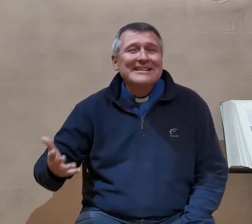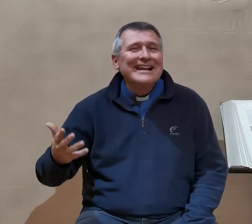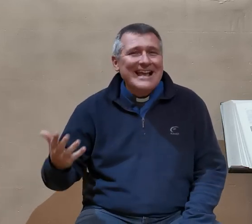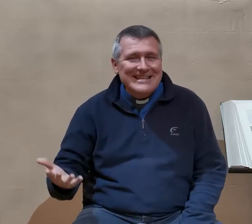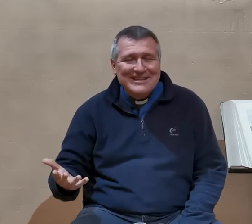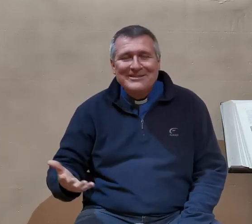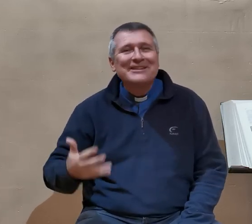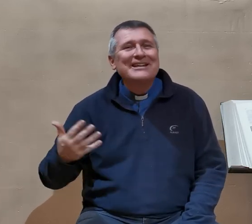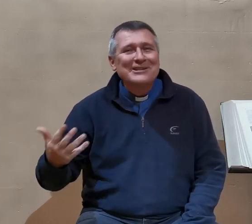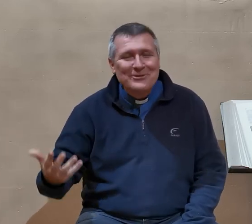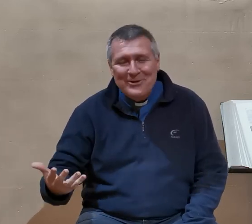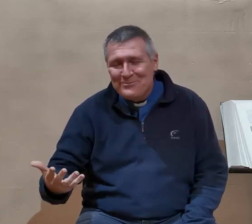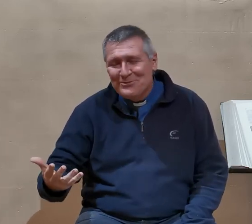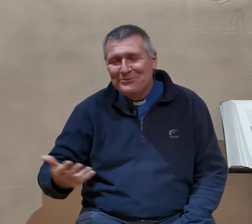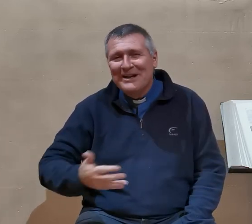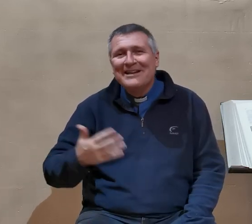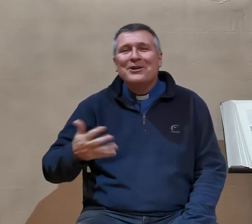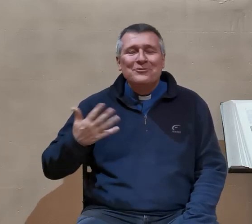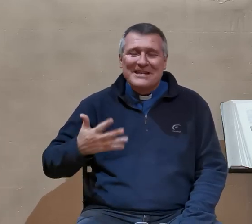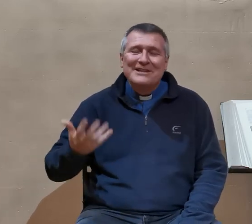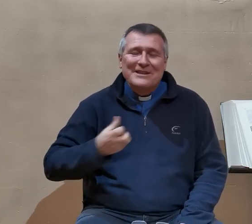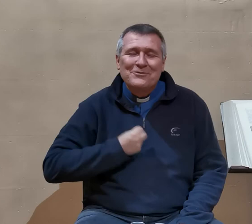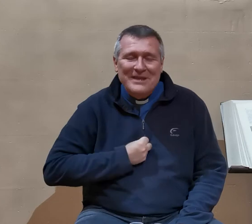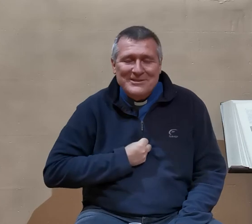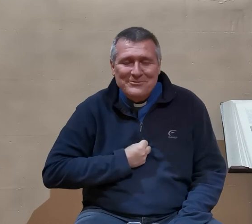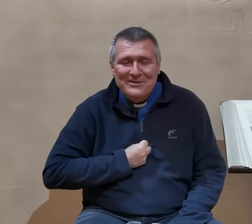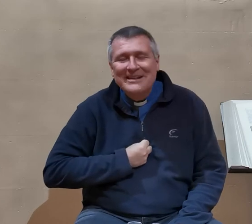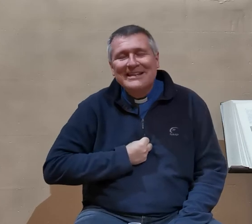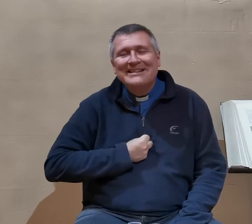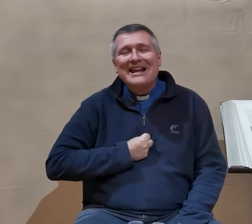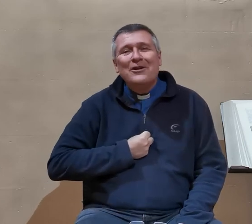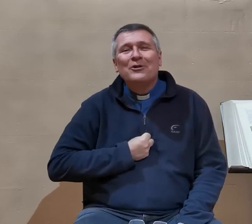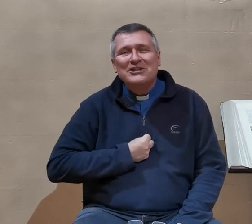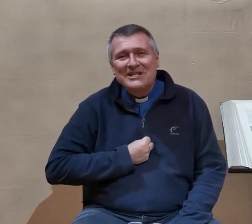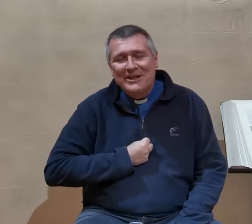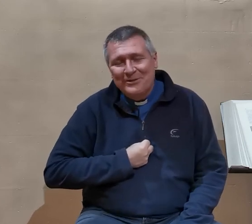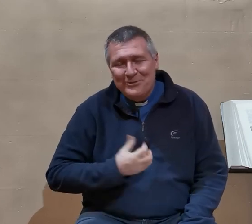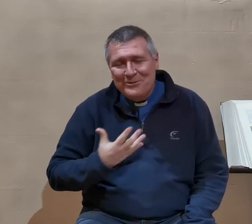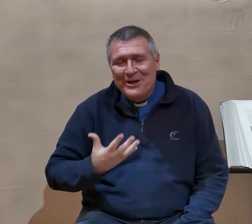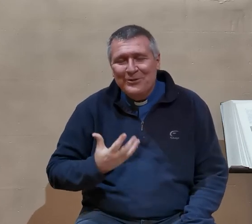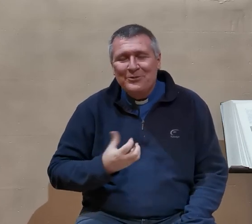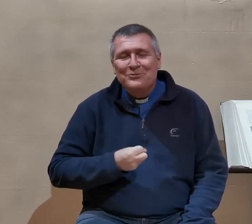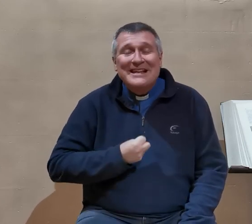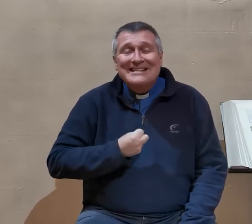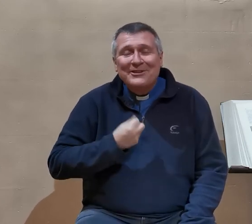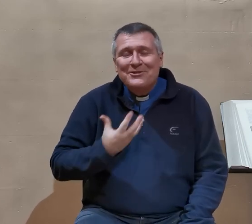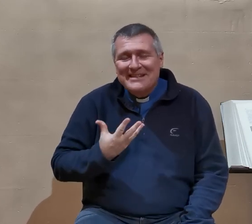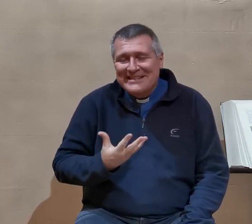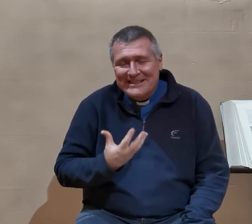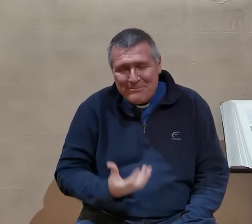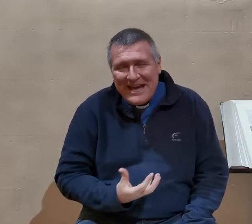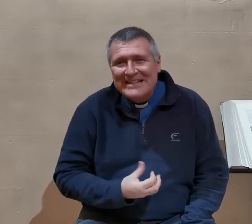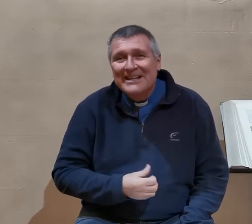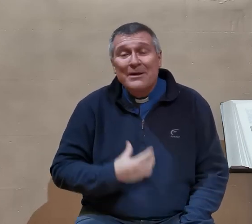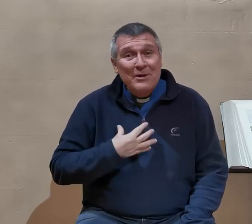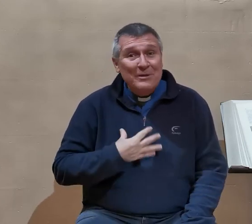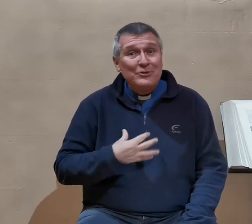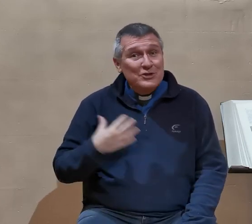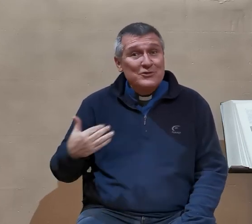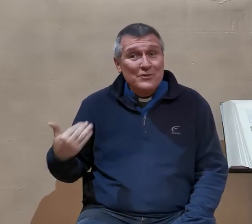il sera laïque. C'est très étonnant pour nous. D'une certaine façon, bien sûr, qu'il est à l'origine du sacerdoce, c'est-à-dire des prêtres, mais en même temps, Jésus